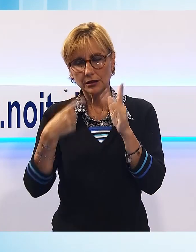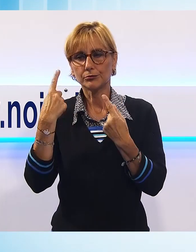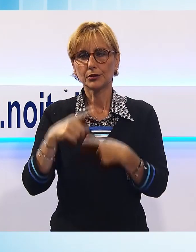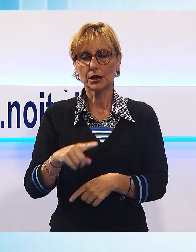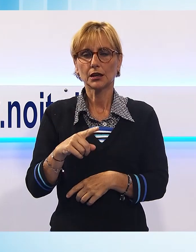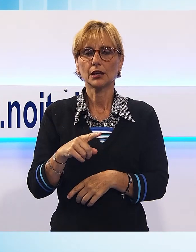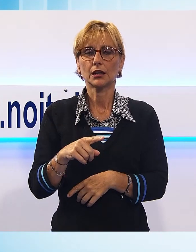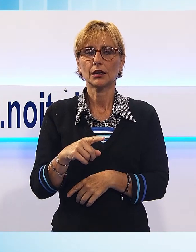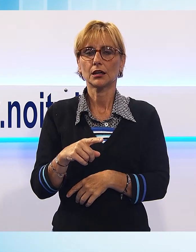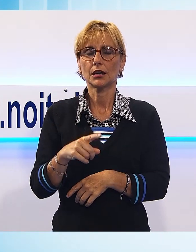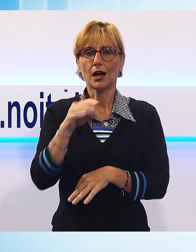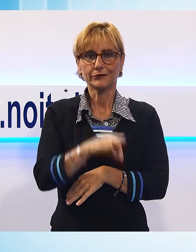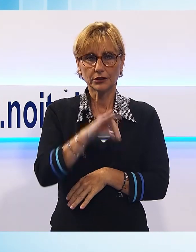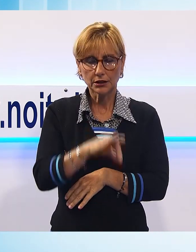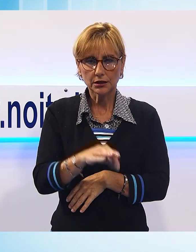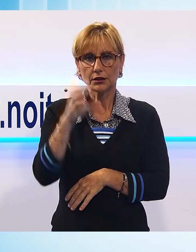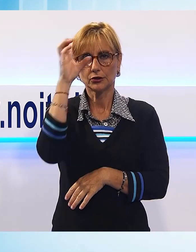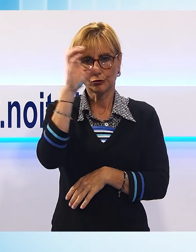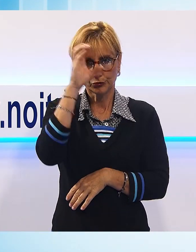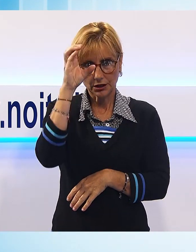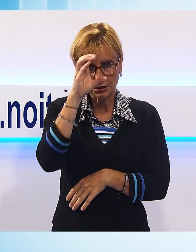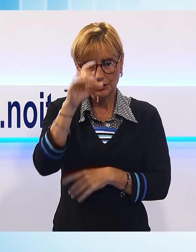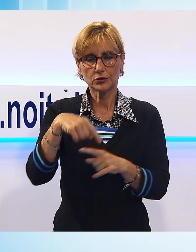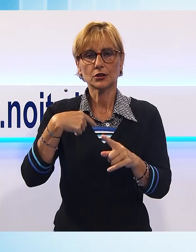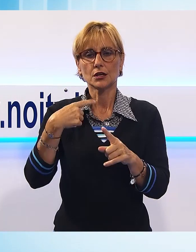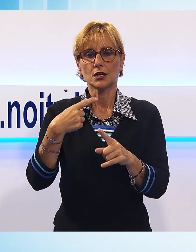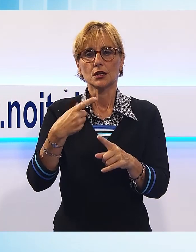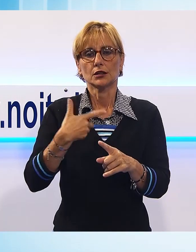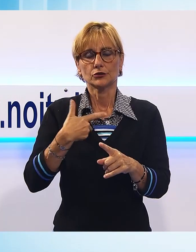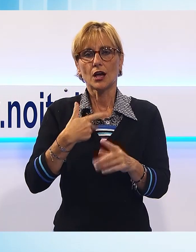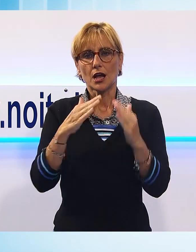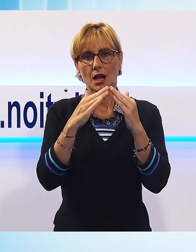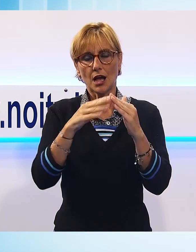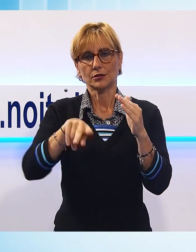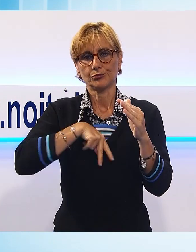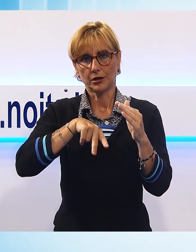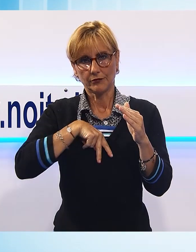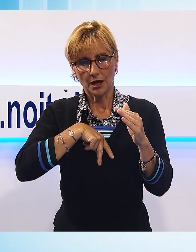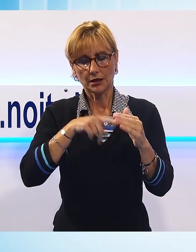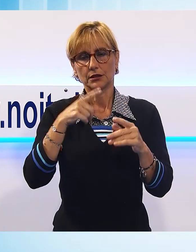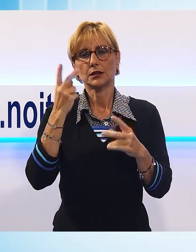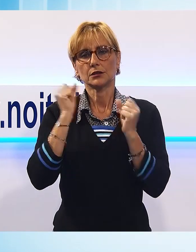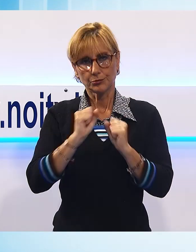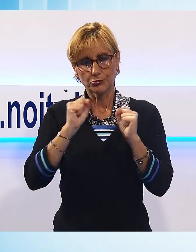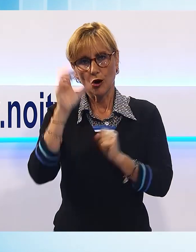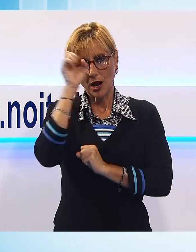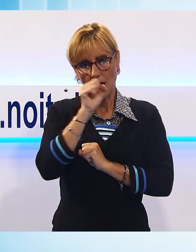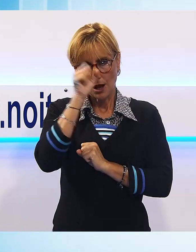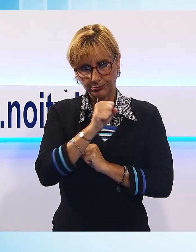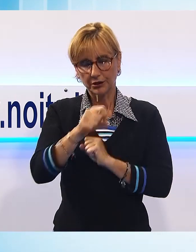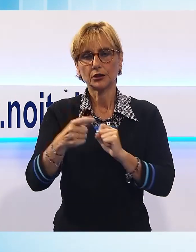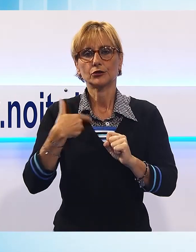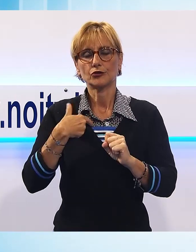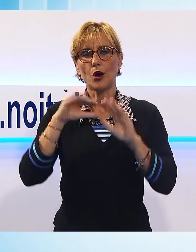affitti turistici che vengono fatti da case private, si riesce a capire che c'è un mondo